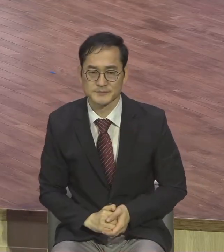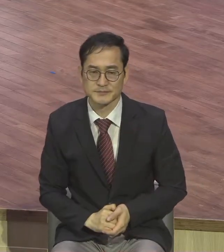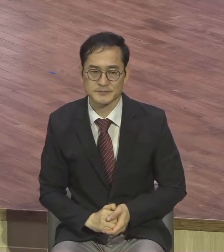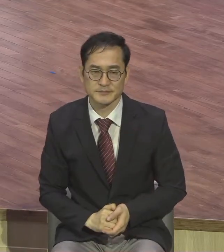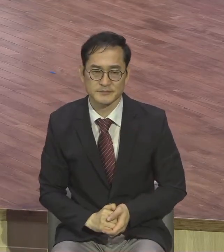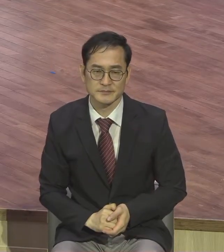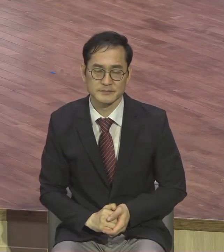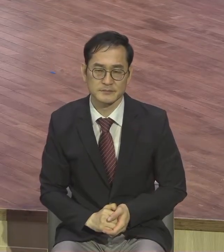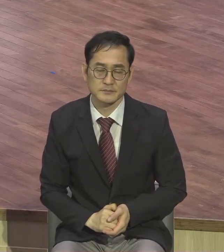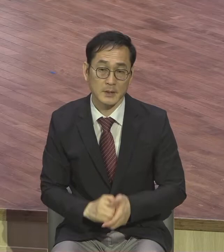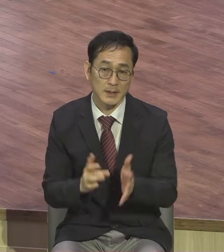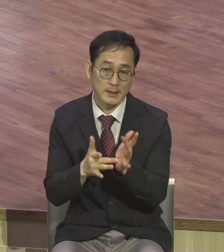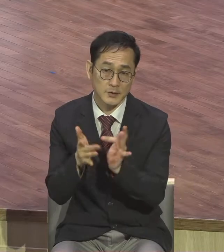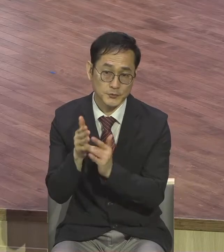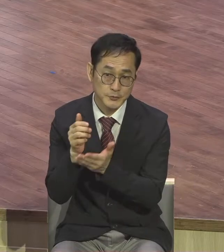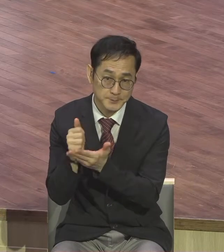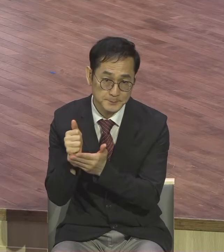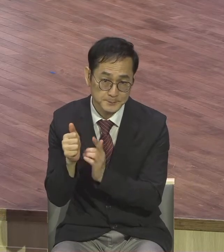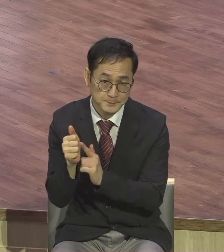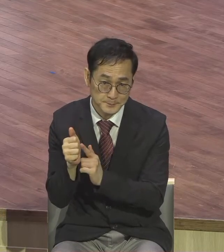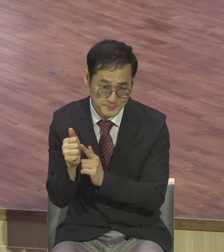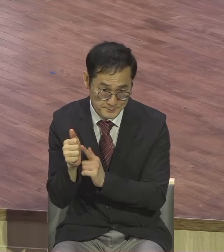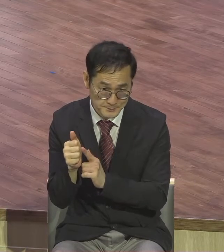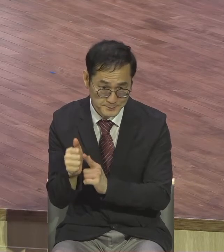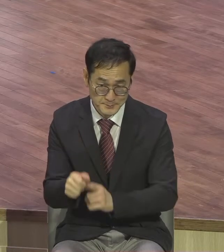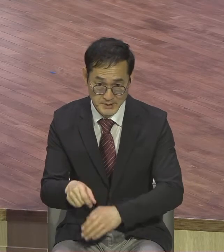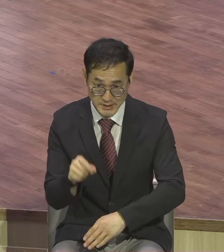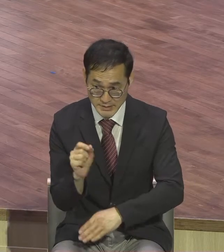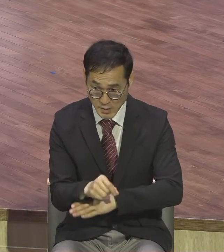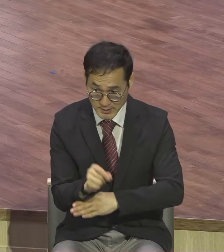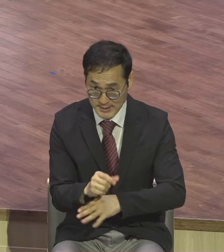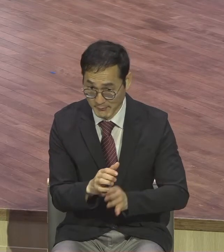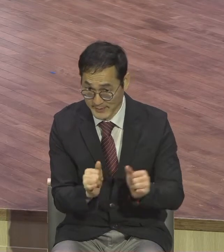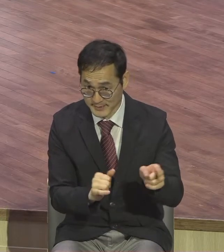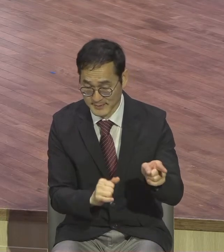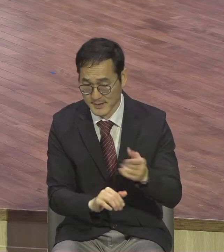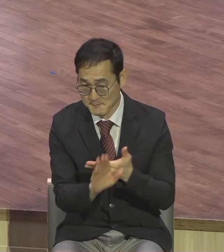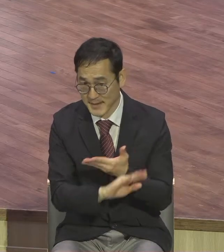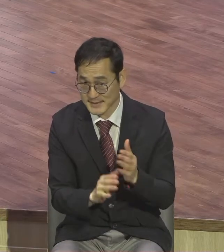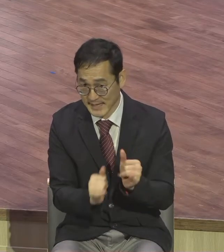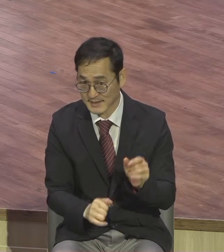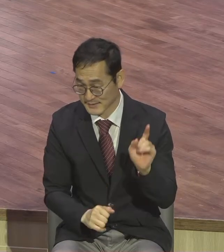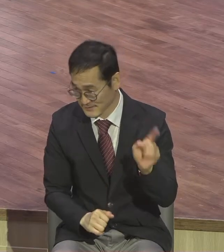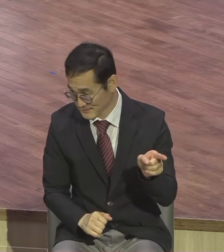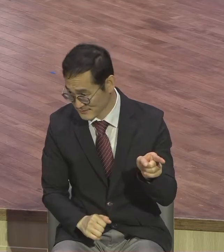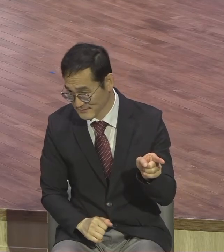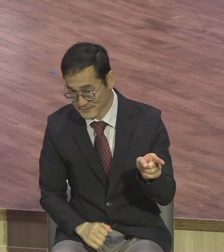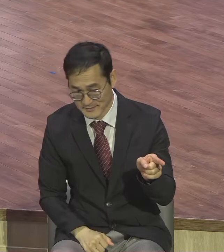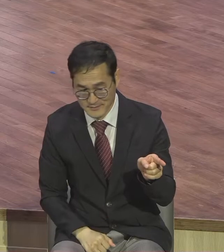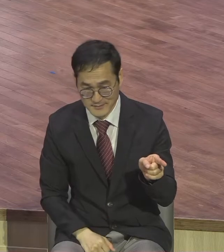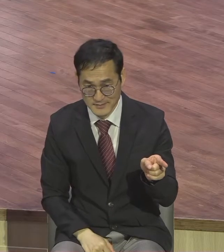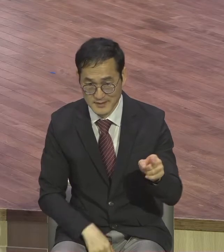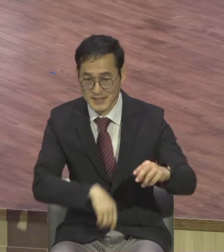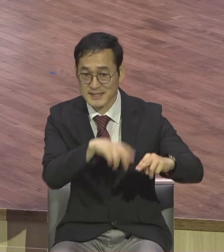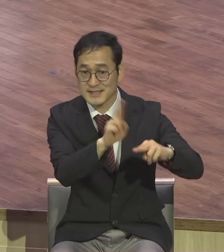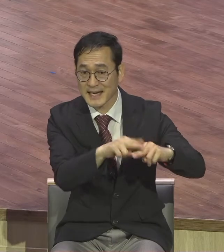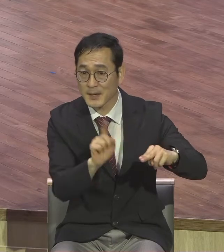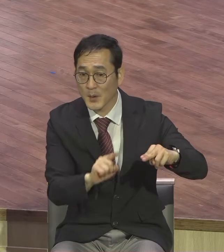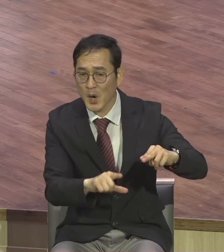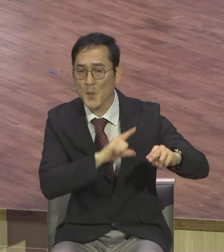예수님께서는 지금 서기관들과 이 바리샘들이 모세의 자리에 앉아있다라고 그렇게 말씀하고